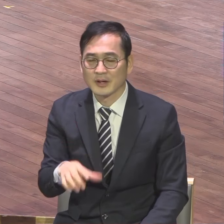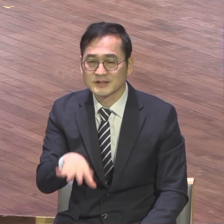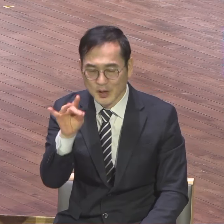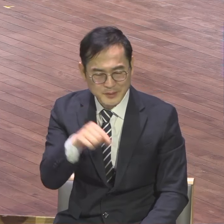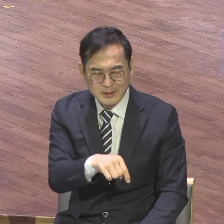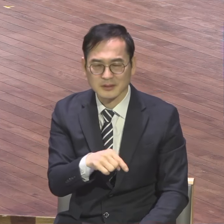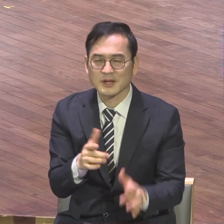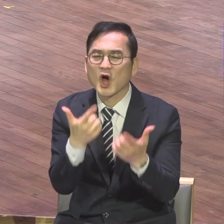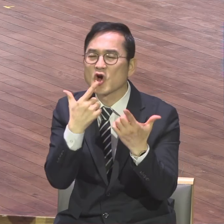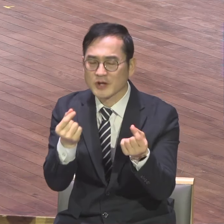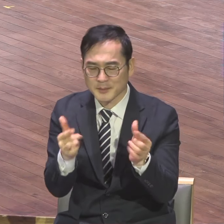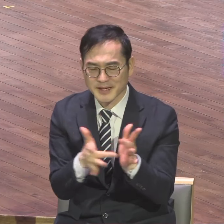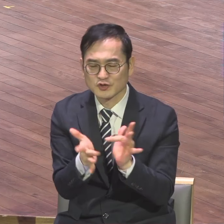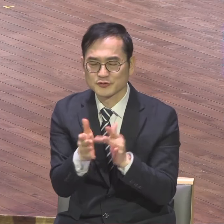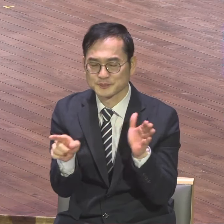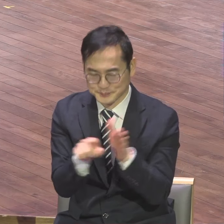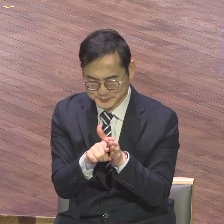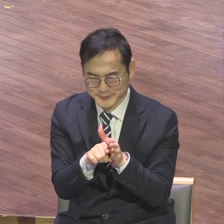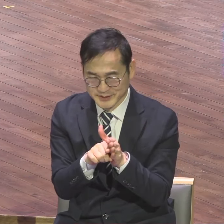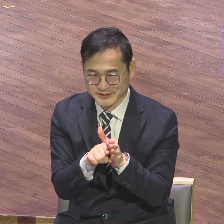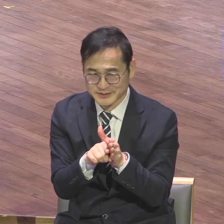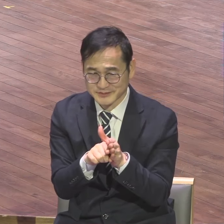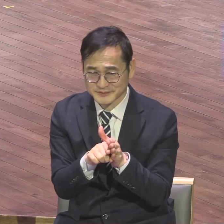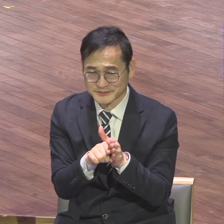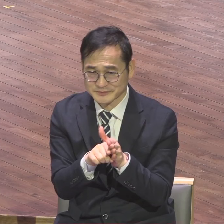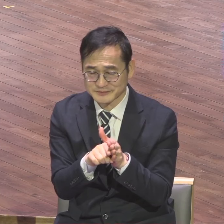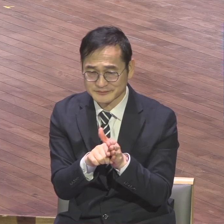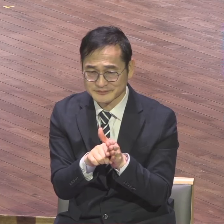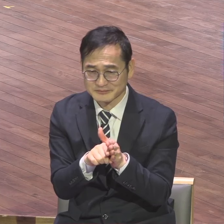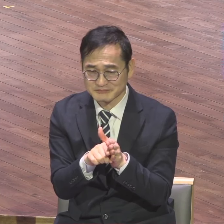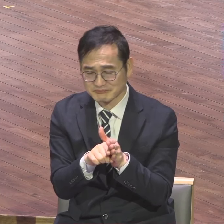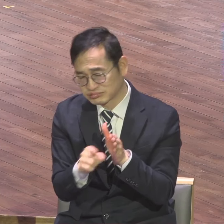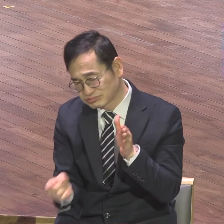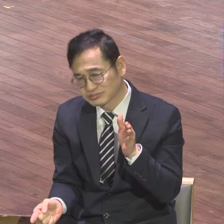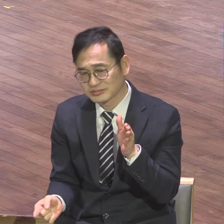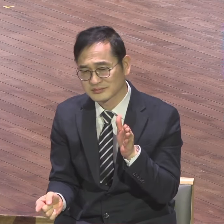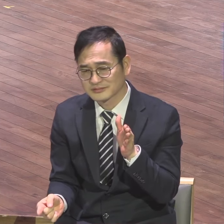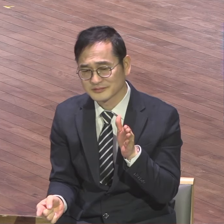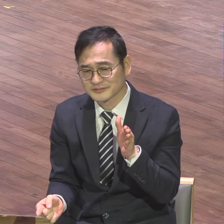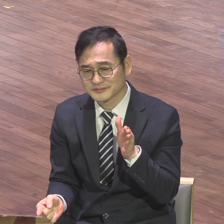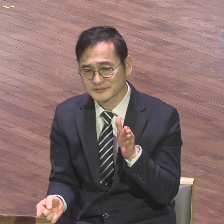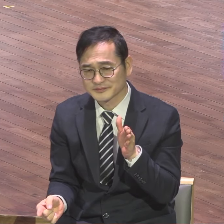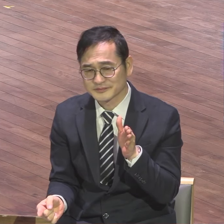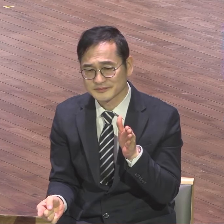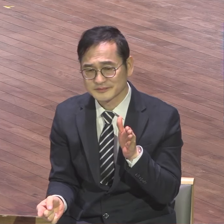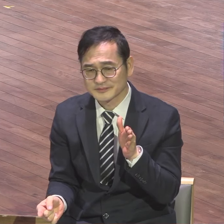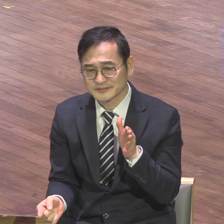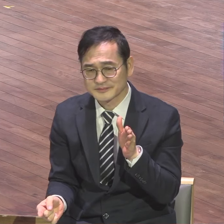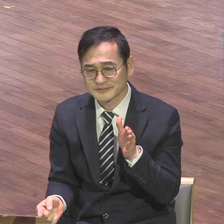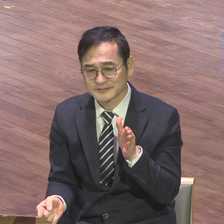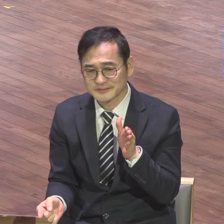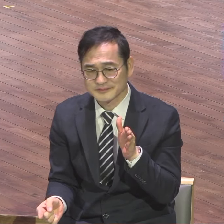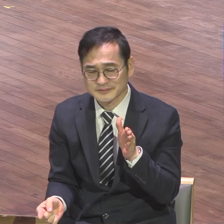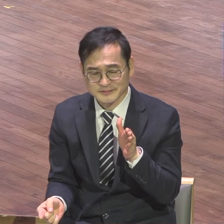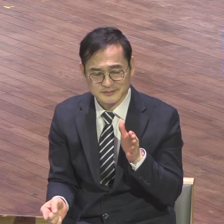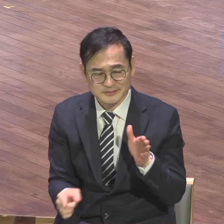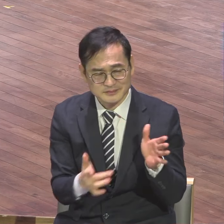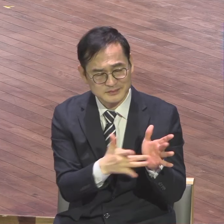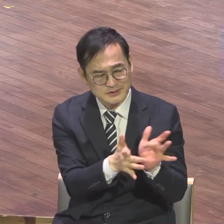여러분 눈 젖겨놓고 죽든지 말든지, 지옥 가든지 말든지 내나 천국 가자. 그런 마음 가진 분들이 많아서 그렇지 엄청 있을